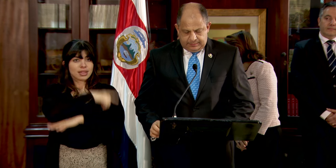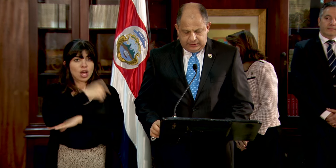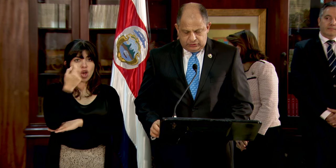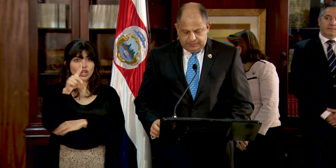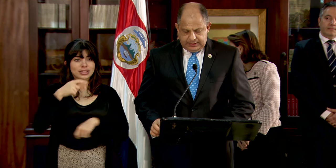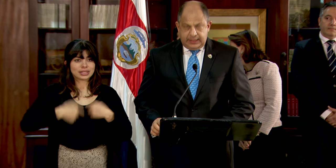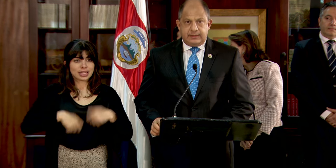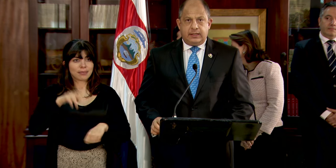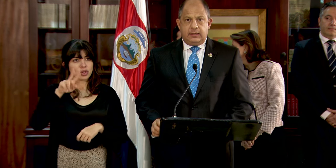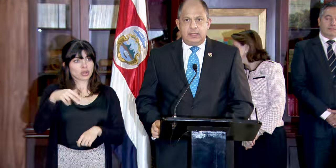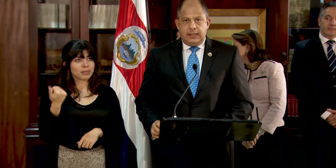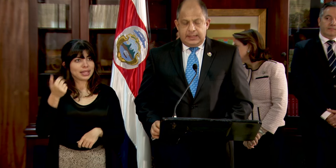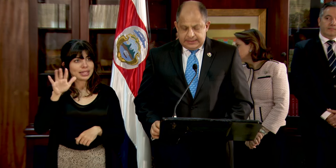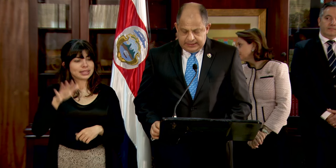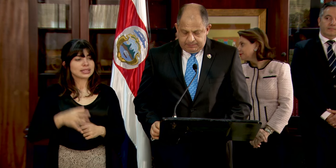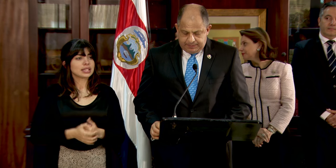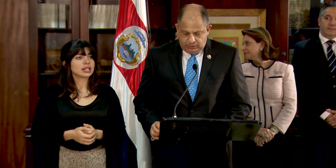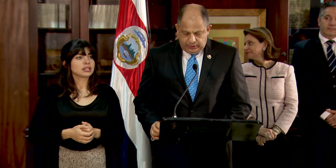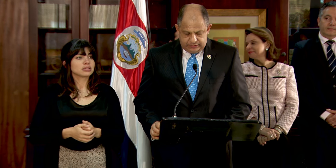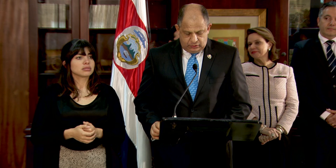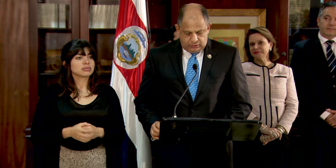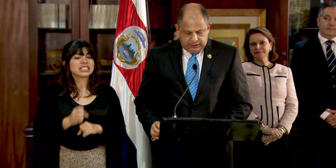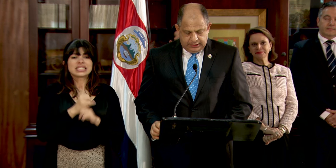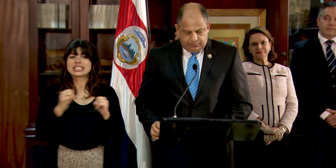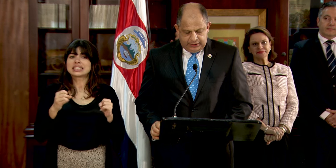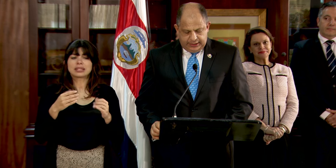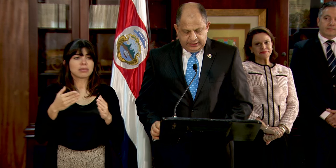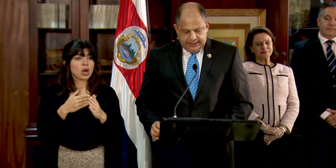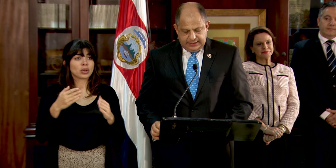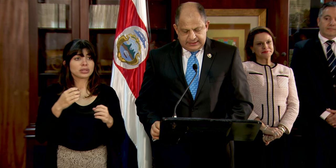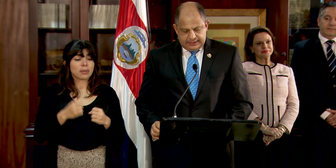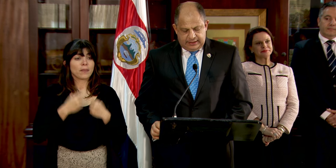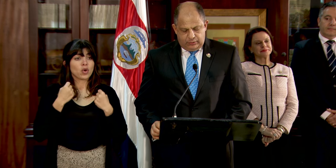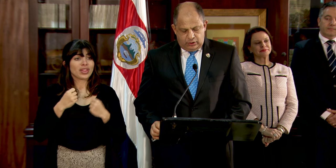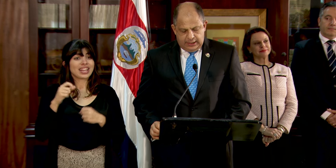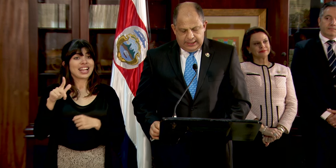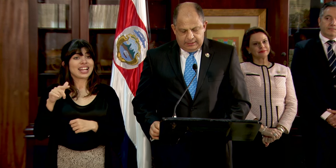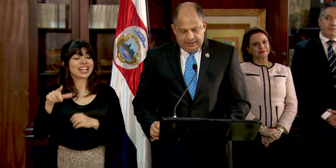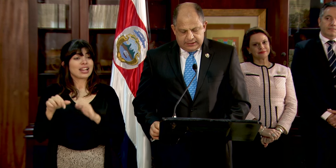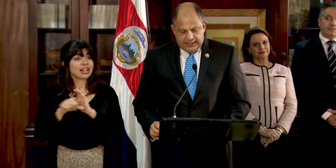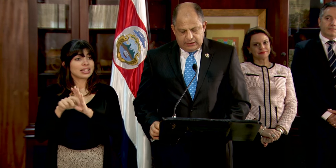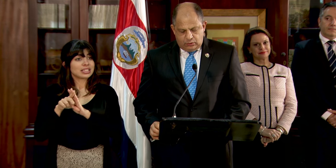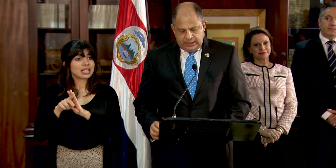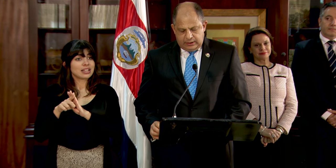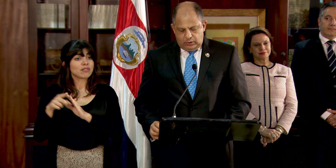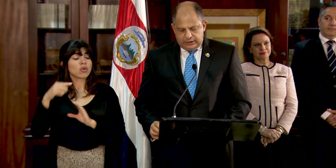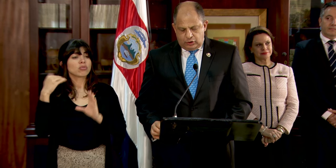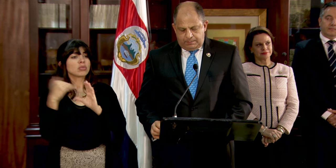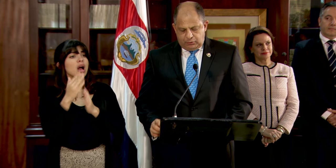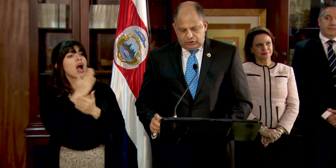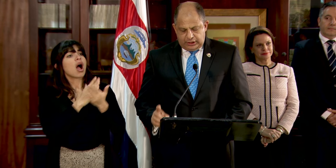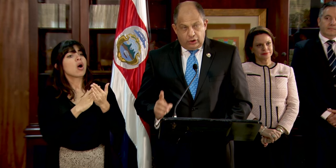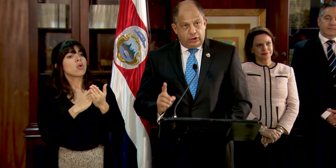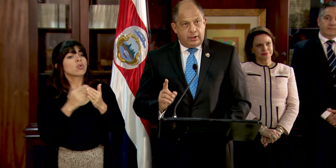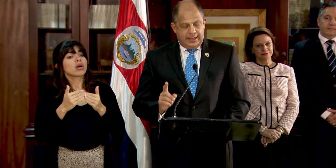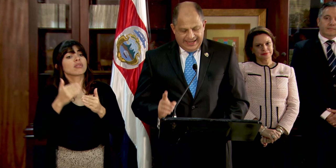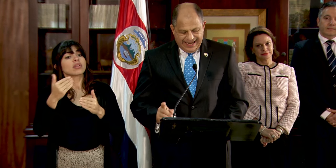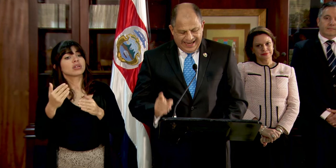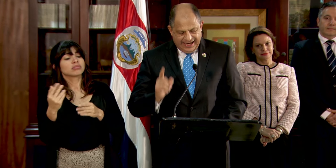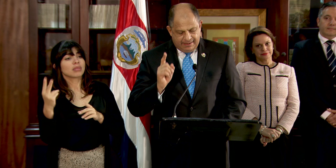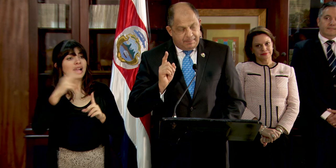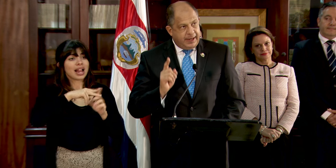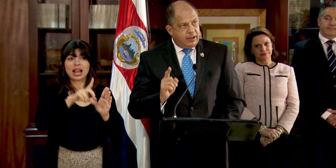de septiembre de 2015, sin perjuicio de que el Poder Legislativo emita alguna regulación posterior